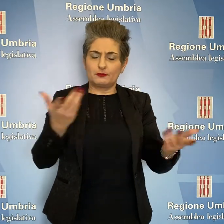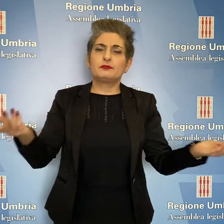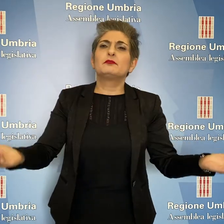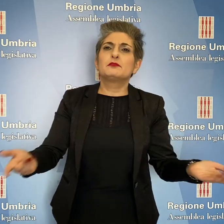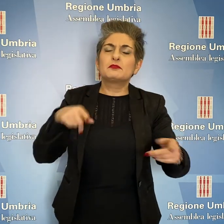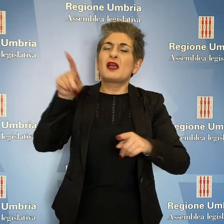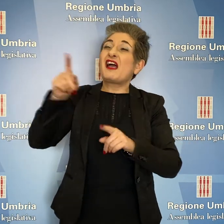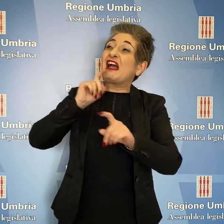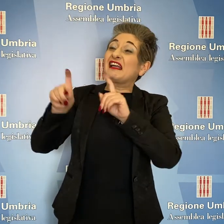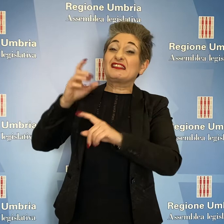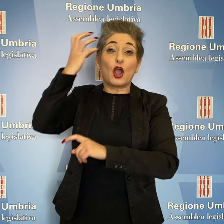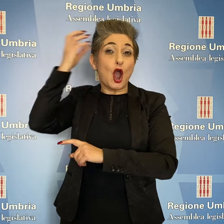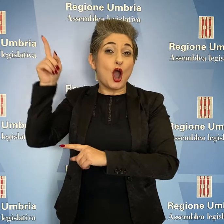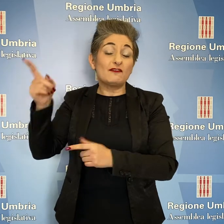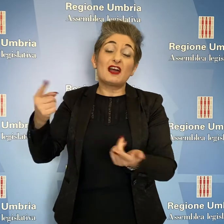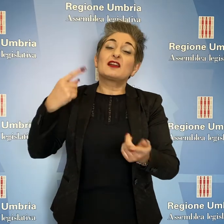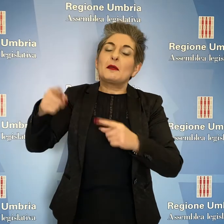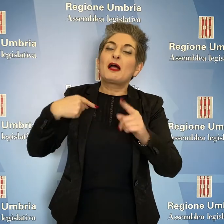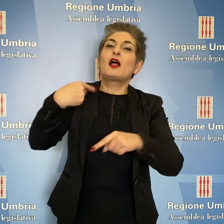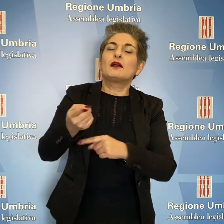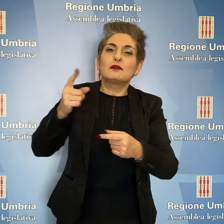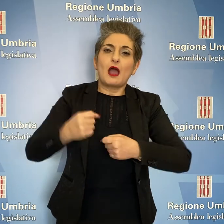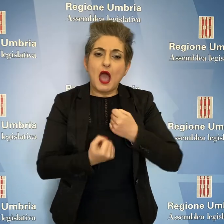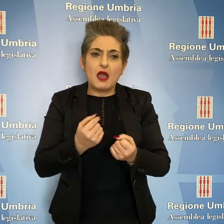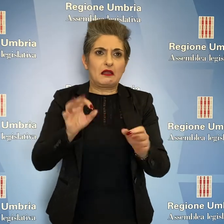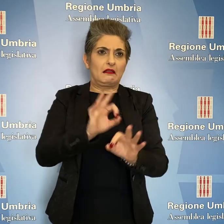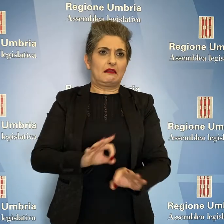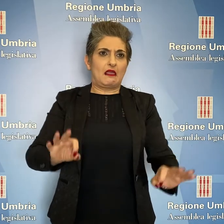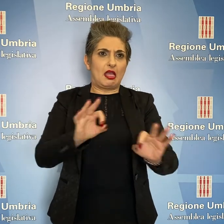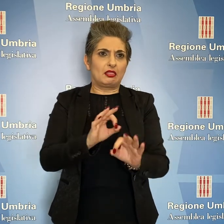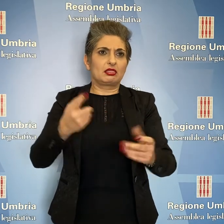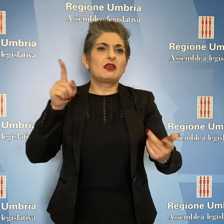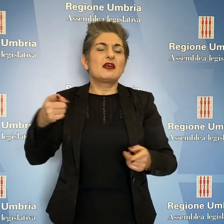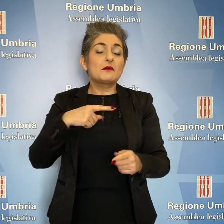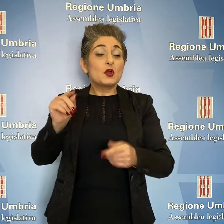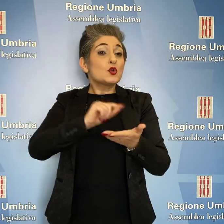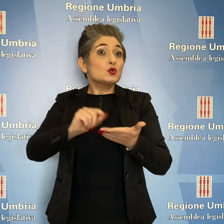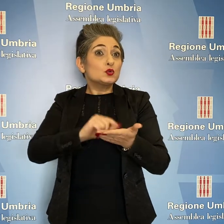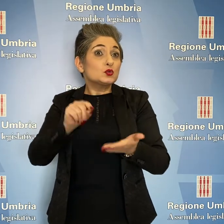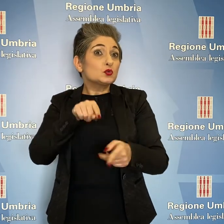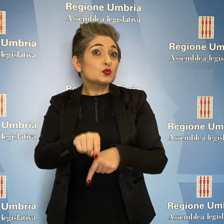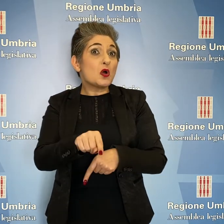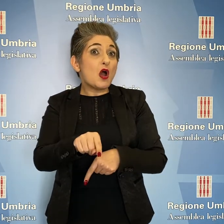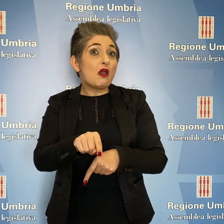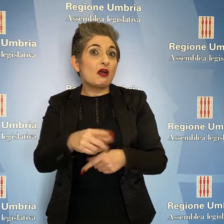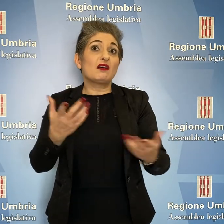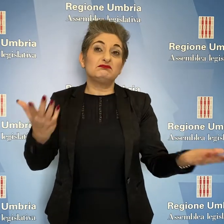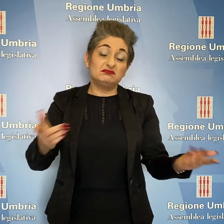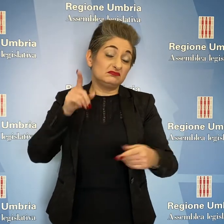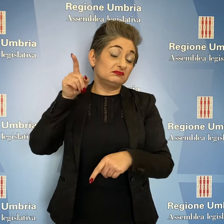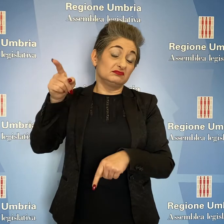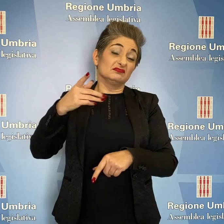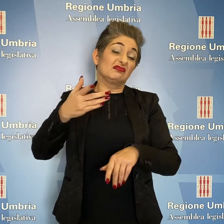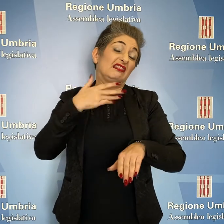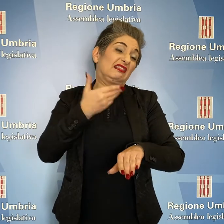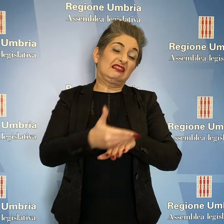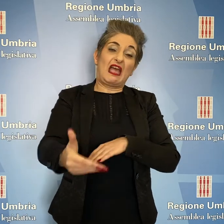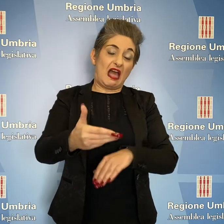critiche al governo avete alternato una sostanziale inerzia. Sulla scuola, ha stigmatizzato Paparelli, avete accumulato un colpevole